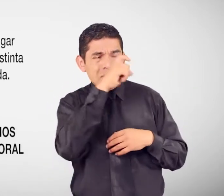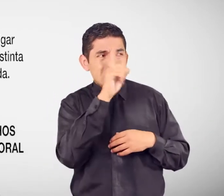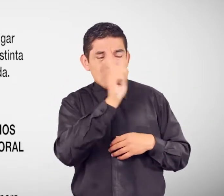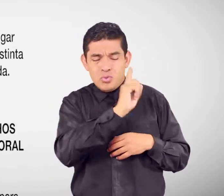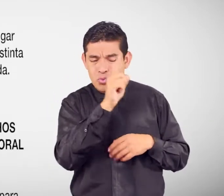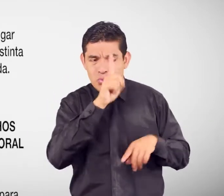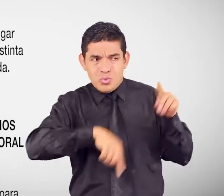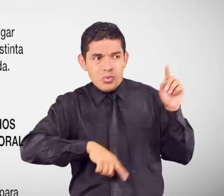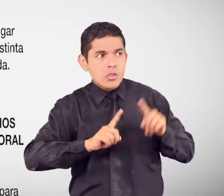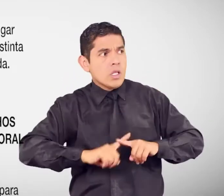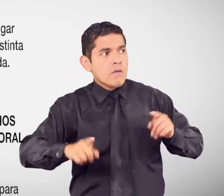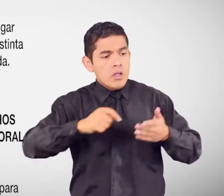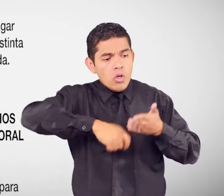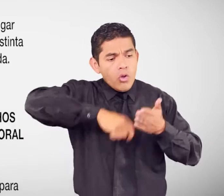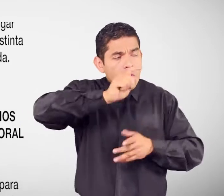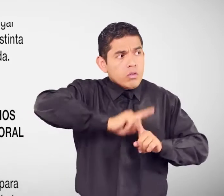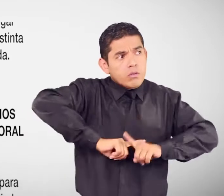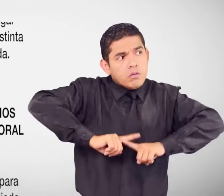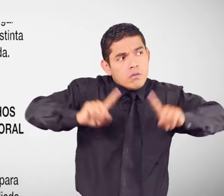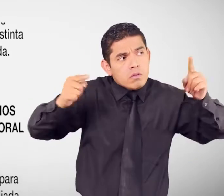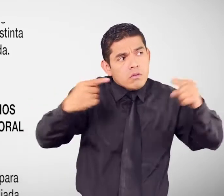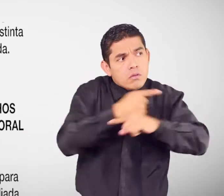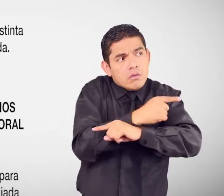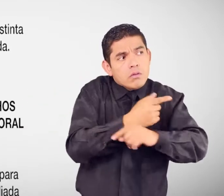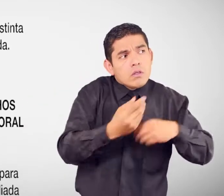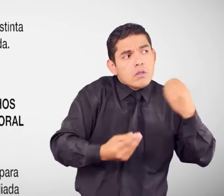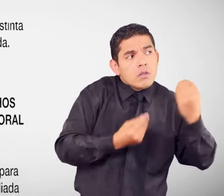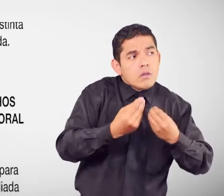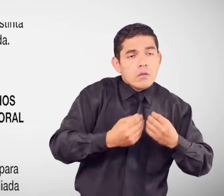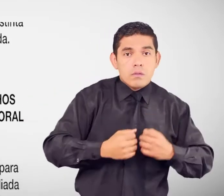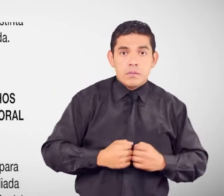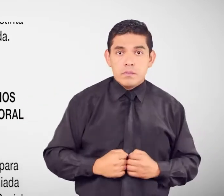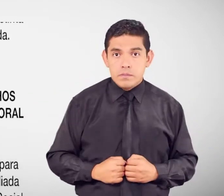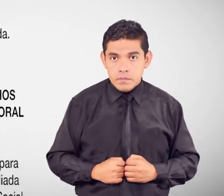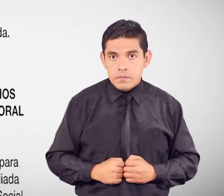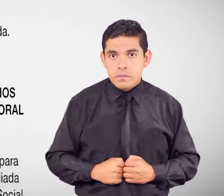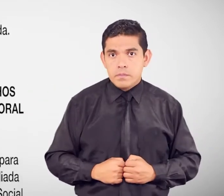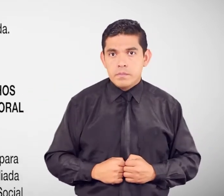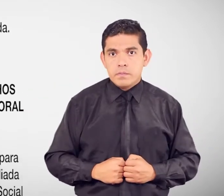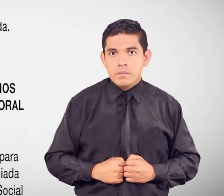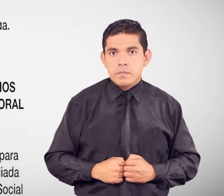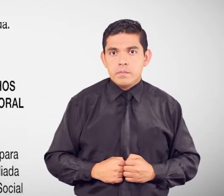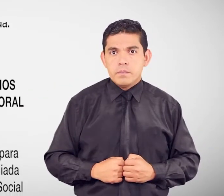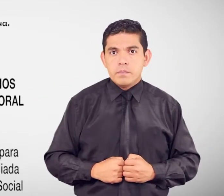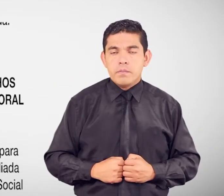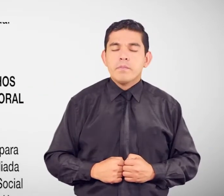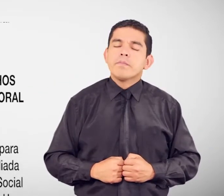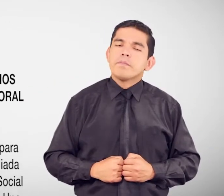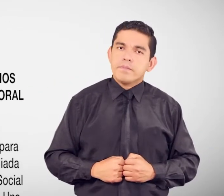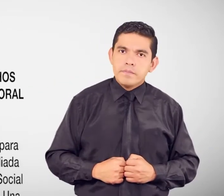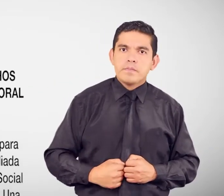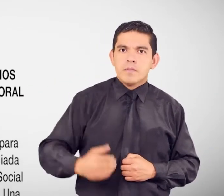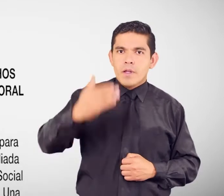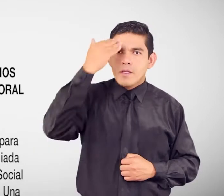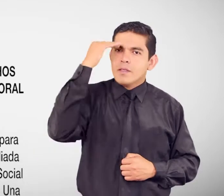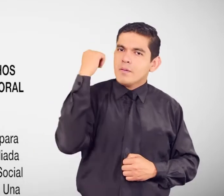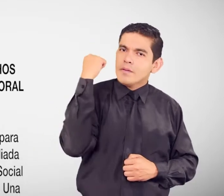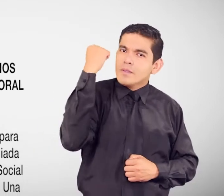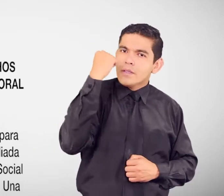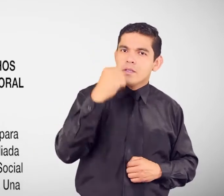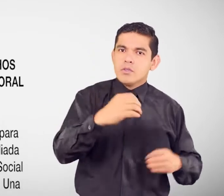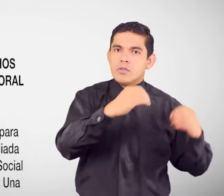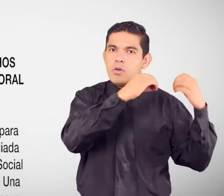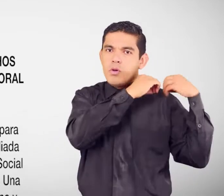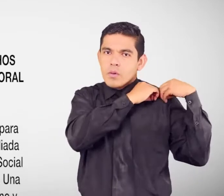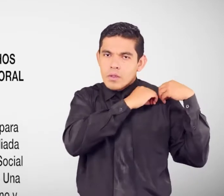distinta Para la cual fue contratado o contratada Conoce cuáles son tus derechos Y obligaciones